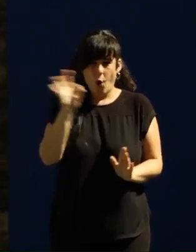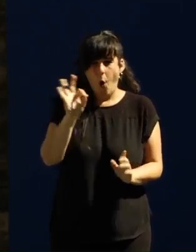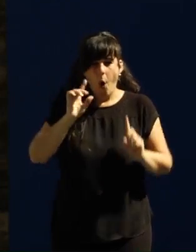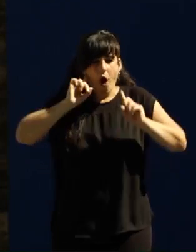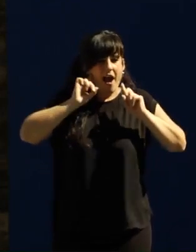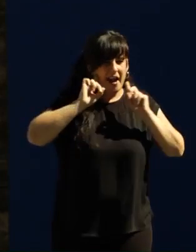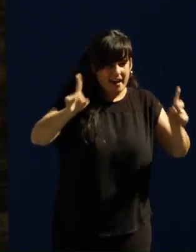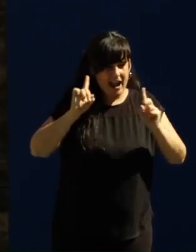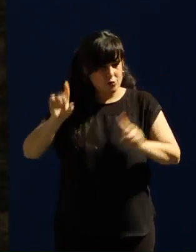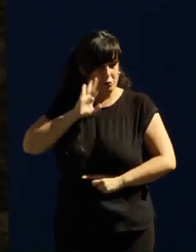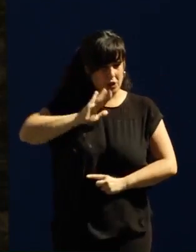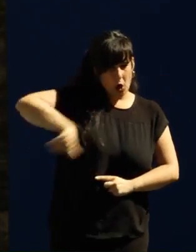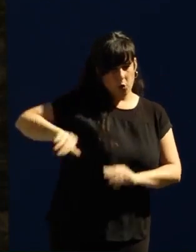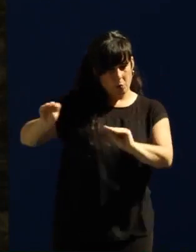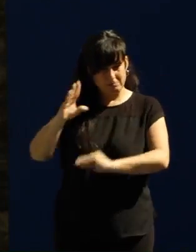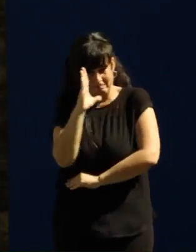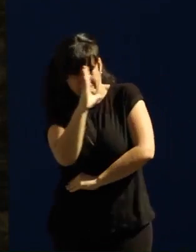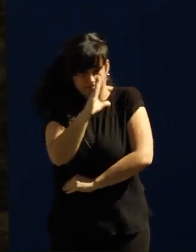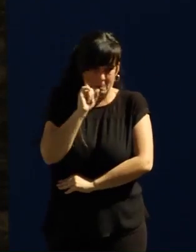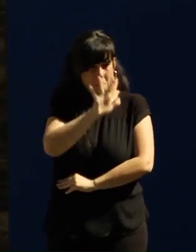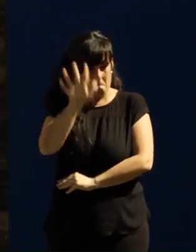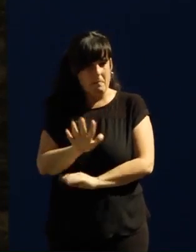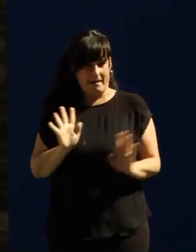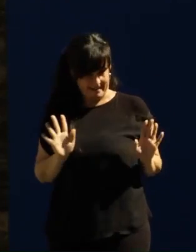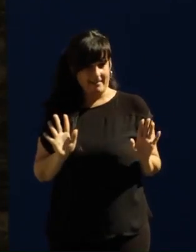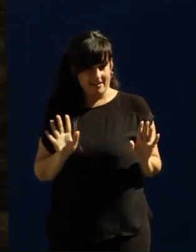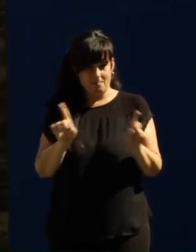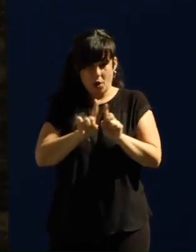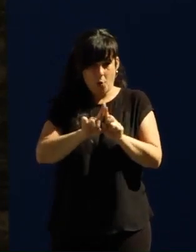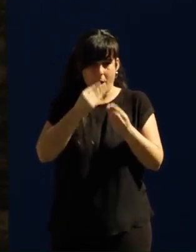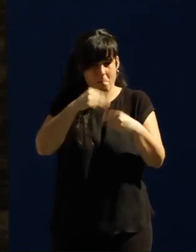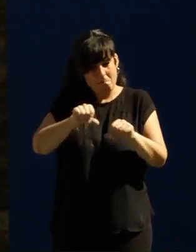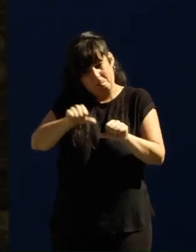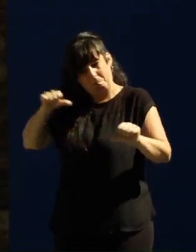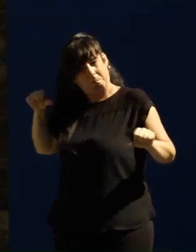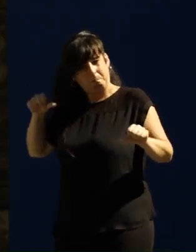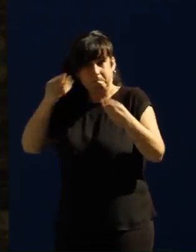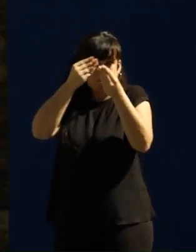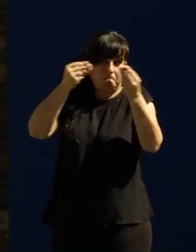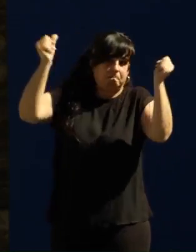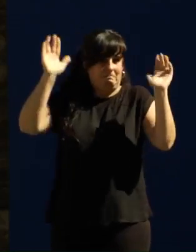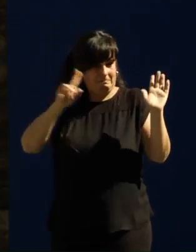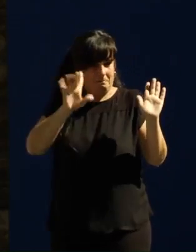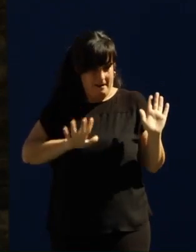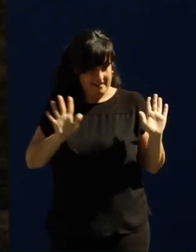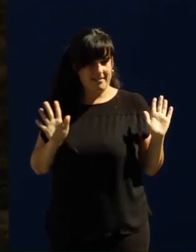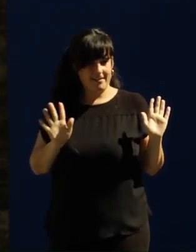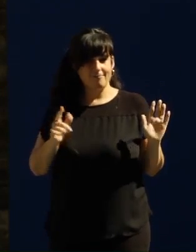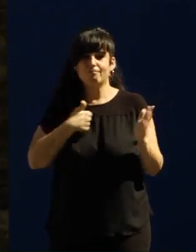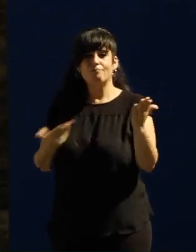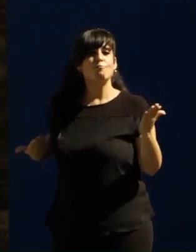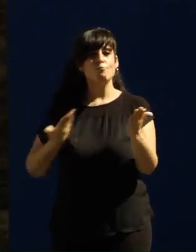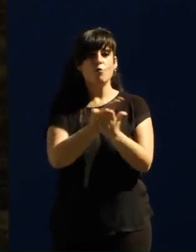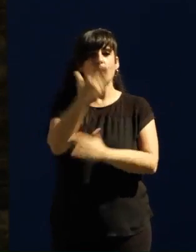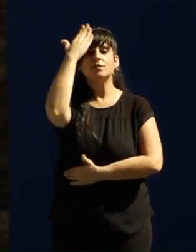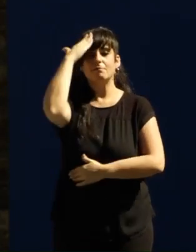Gürtel o de la Púnica. Como si nos quisiera esconder que tiene pasado político. Así que como principal propuesta para los